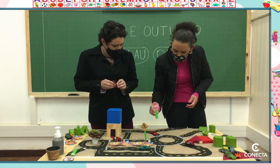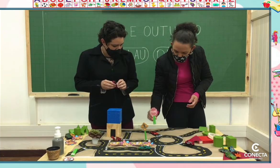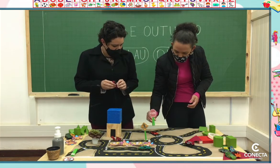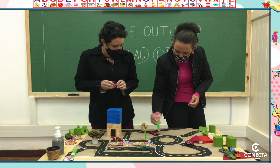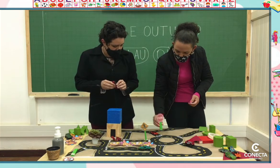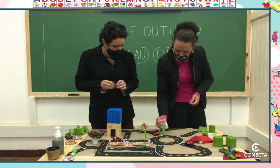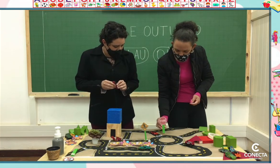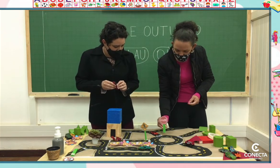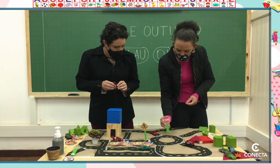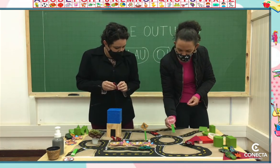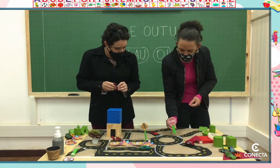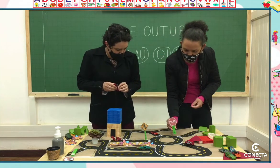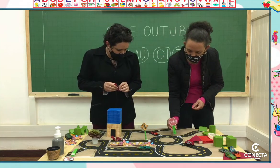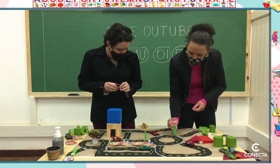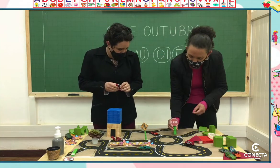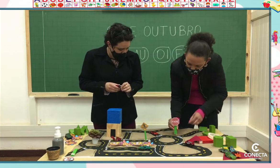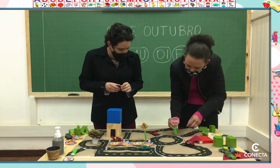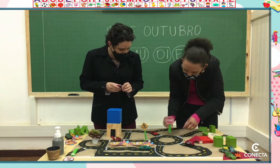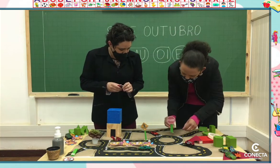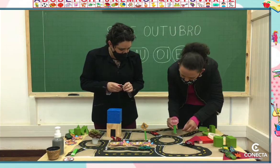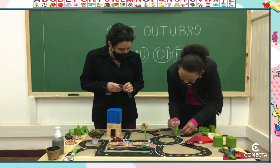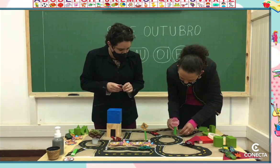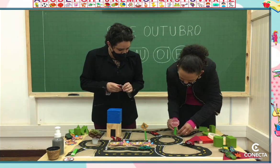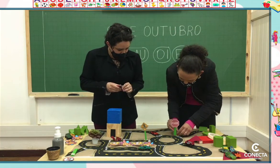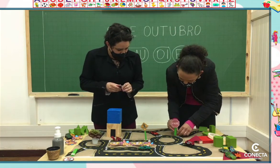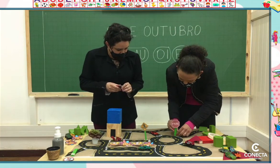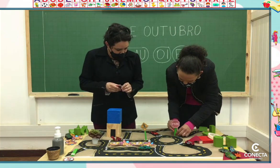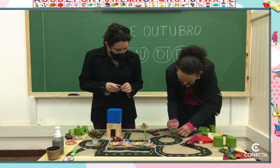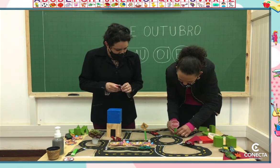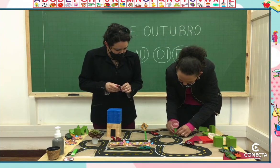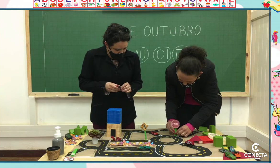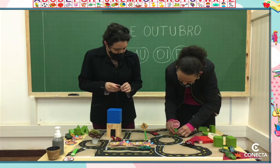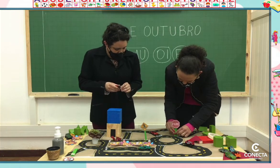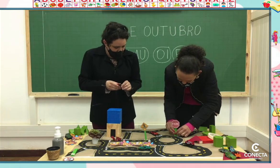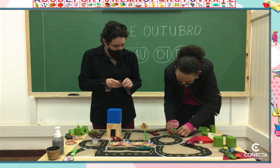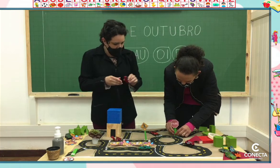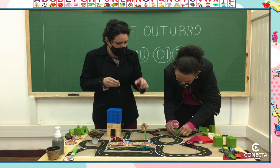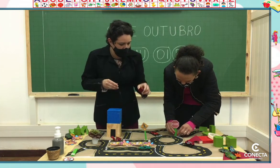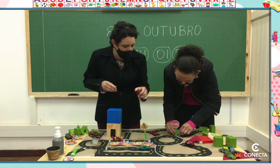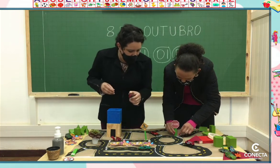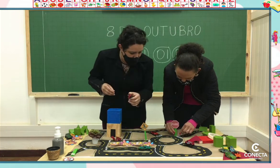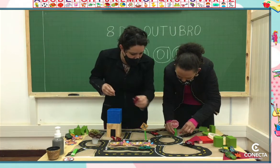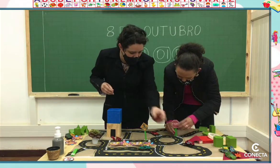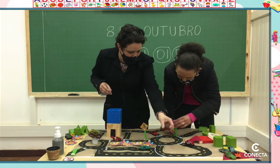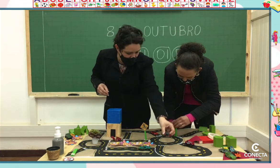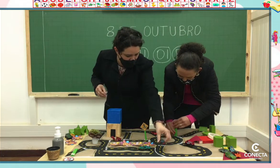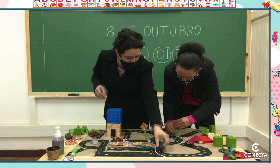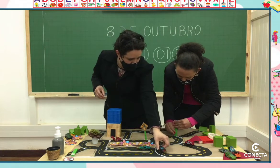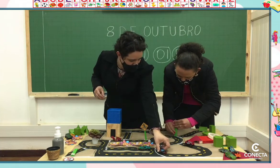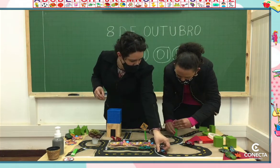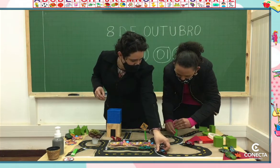Vamos colocar aqui, professora Lilian? Isso. Vamos colocar aqui, ó. Pode ser aí, né?